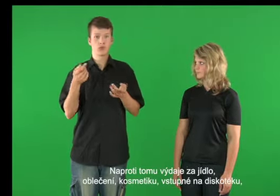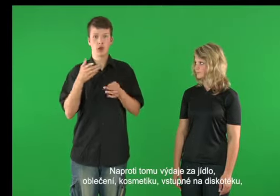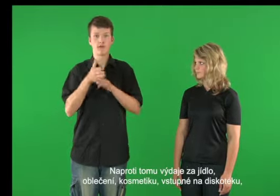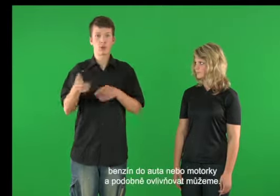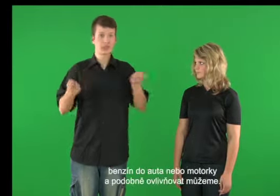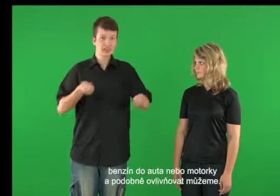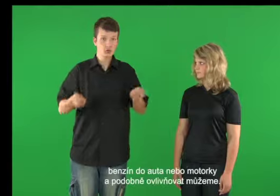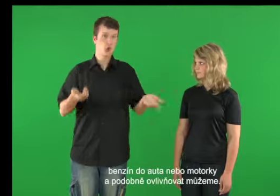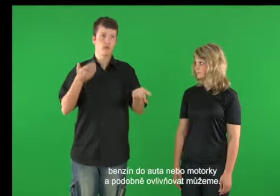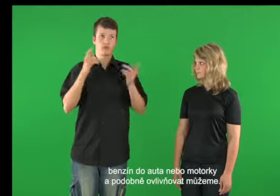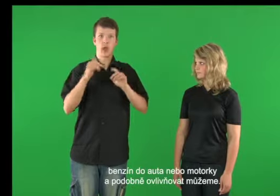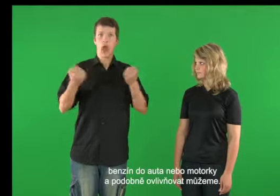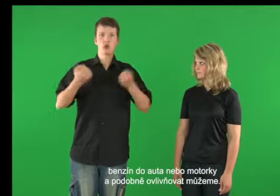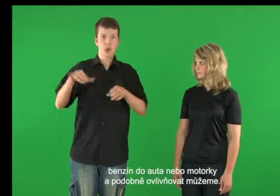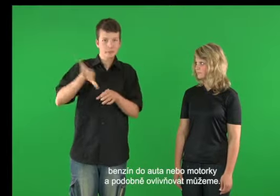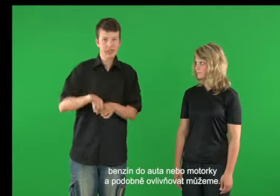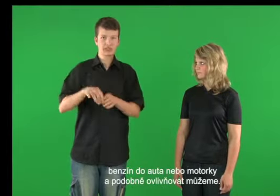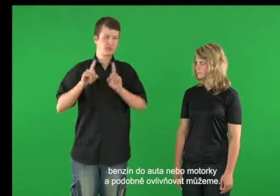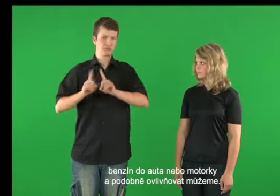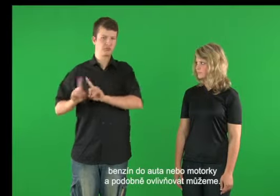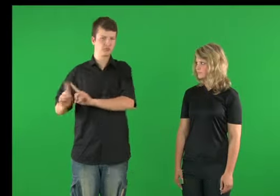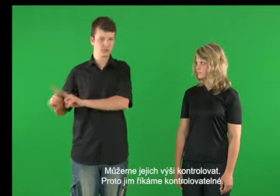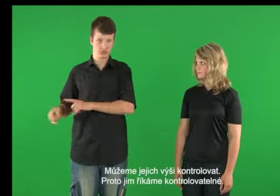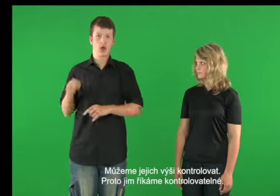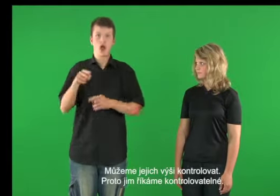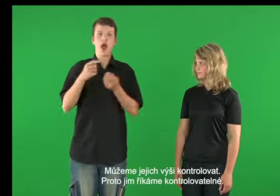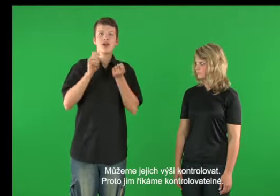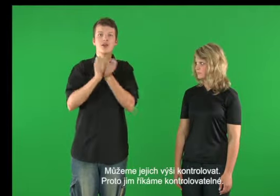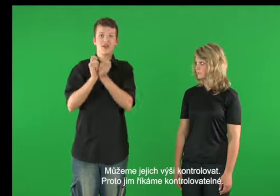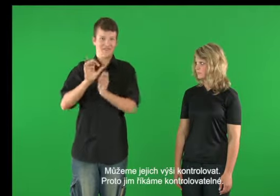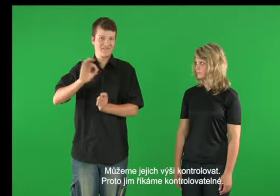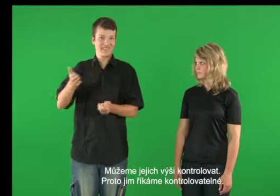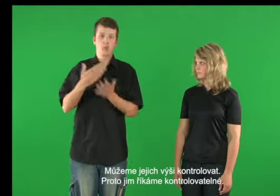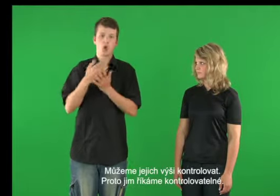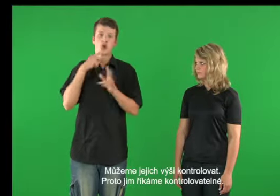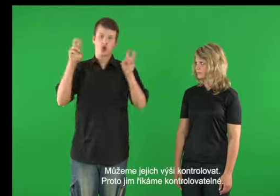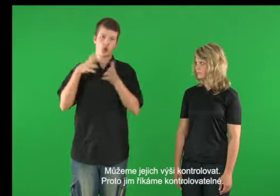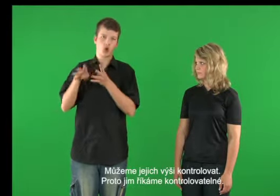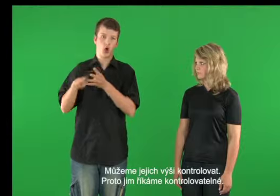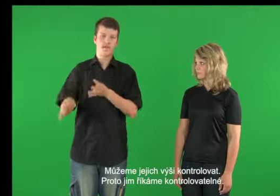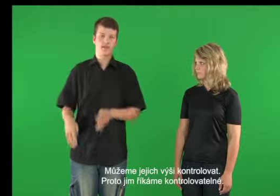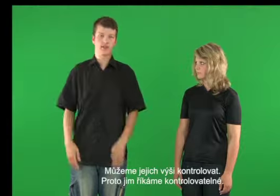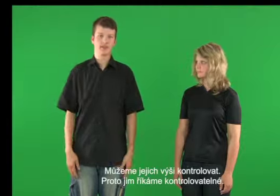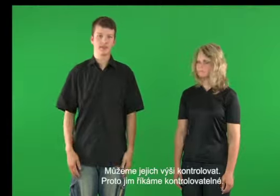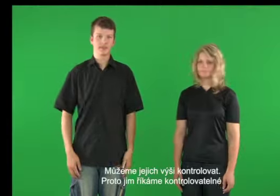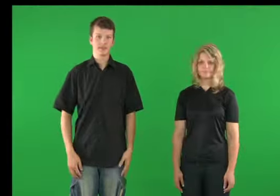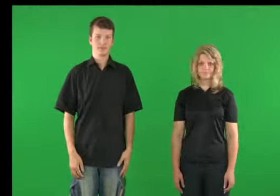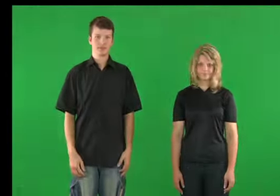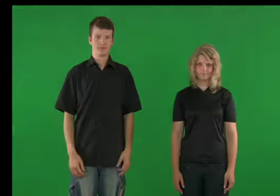oblečení, kosmetiku, vstupné na diskotéku, benzín do auta nebo motorky a podobně oblíňovat můžeme. Můžeme jejich vyšší